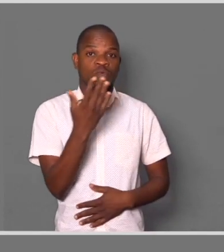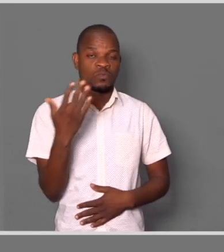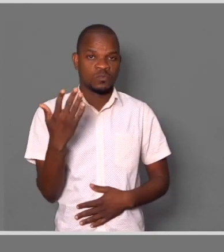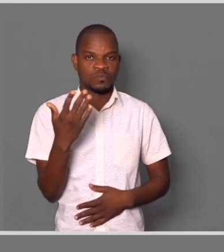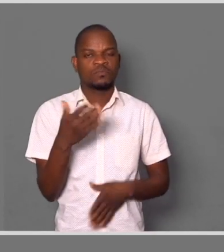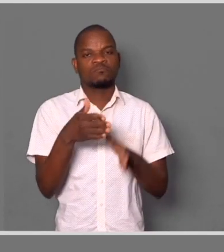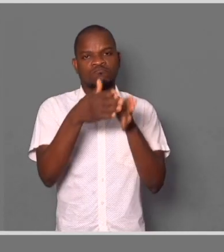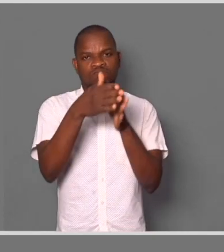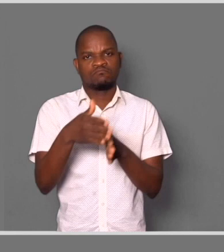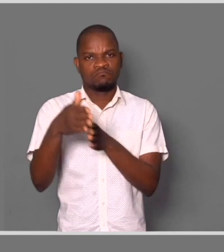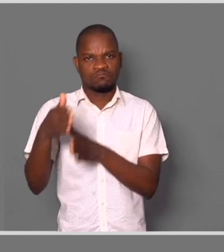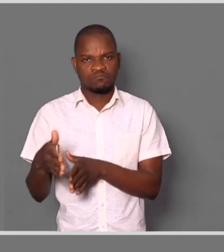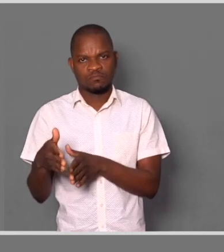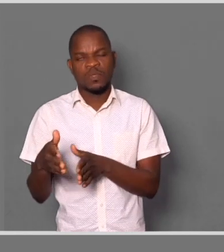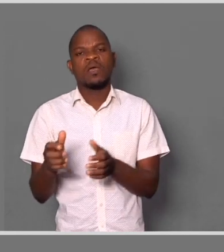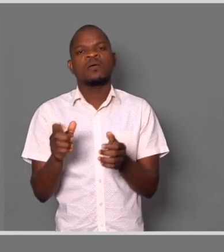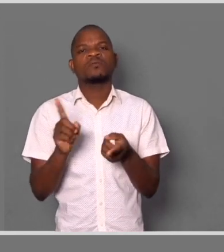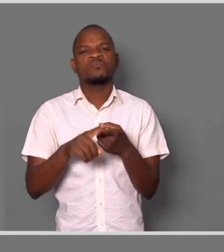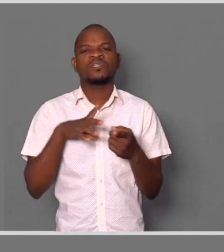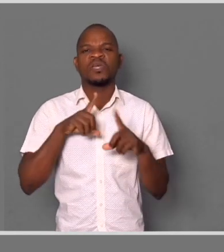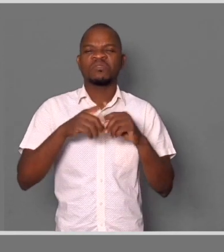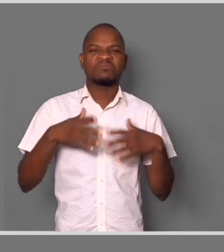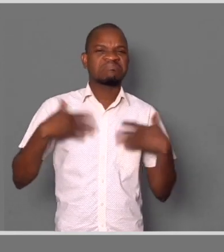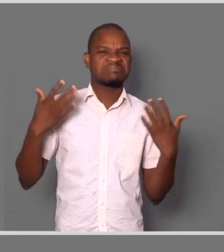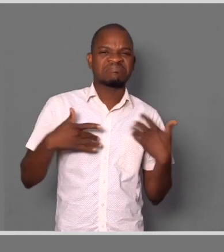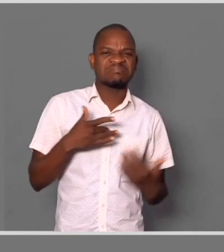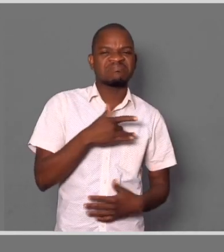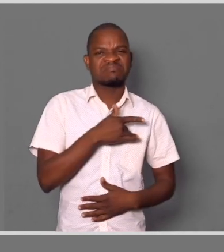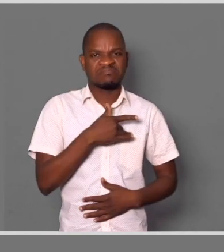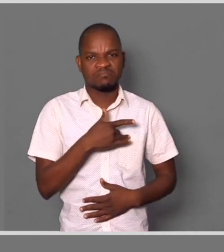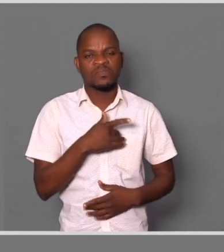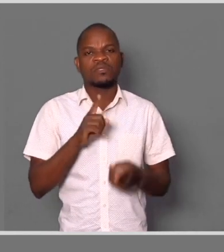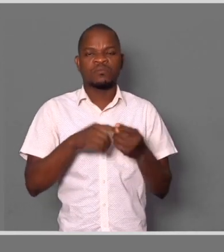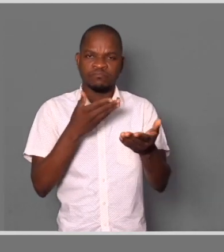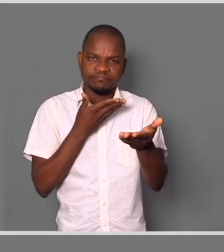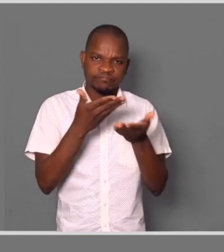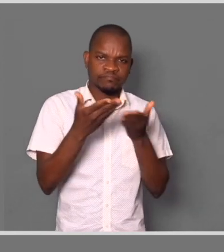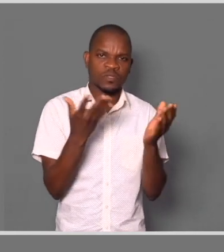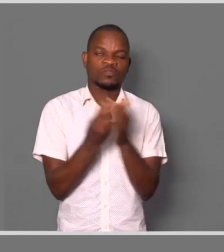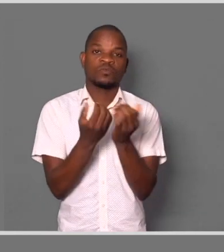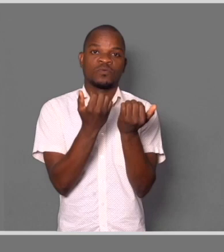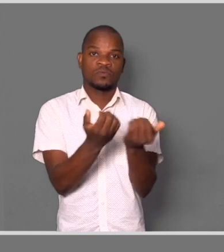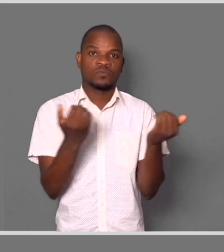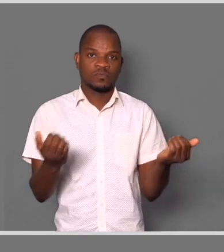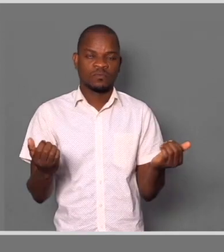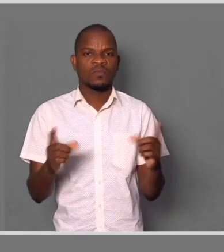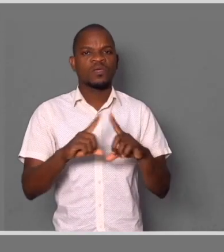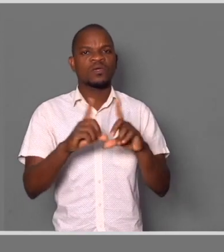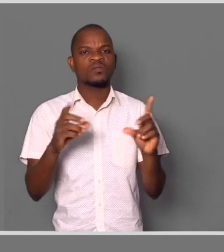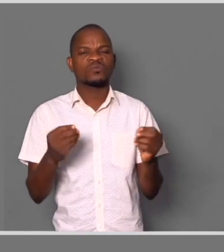momento com eles. É poder tratar das emoções. Então, poder falar com as crianças sobre o que